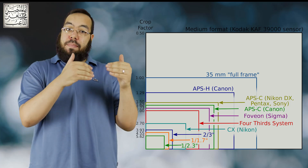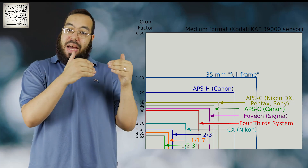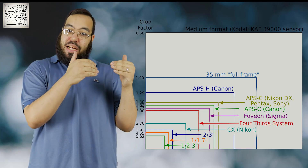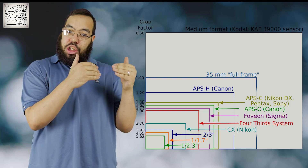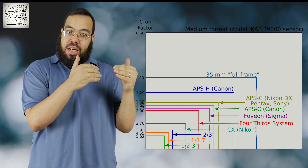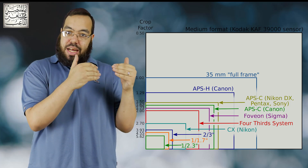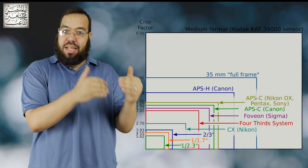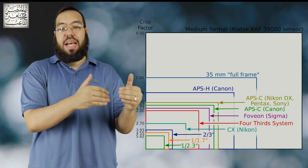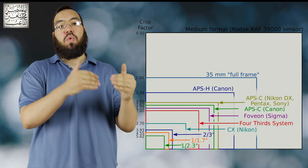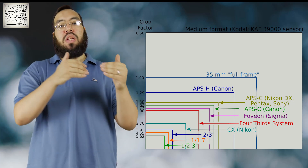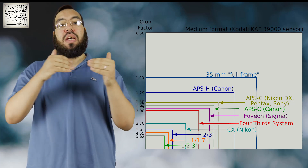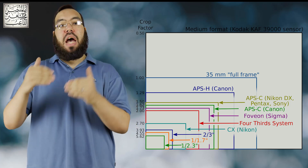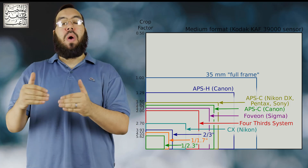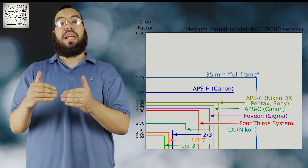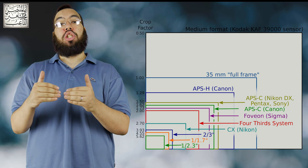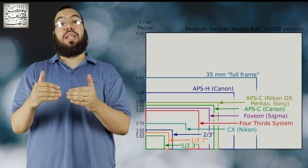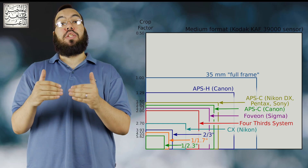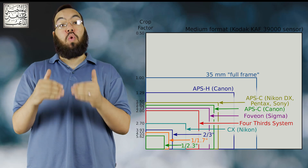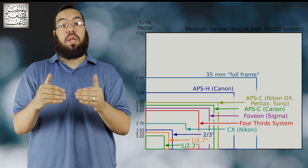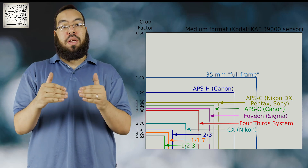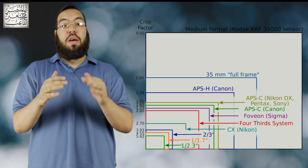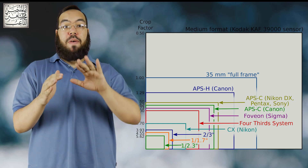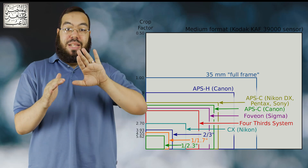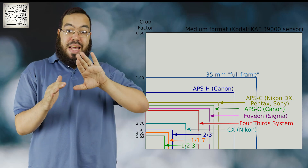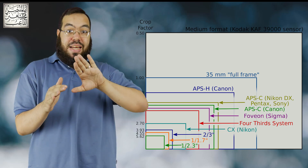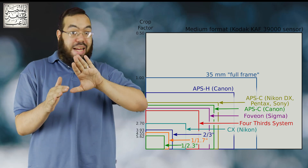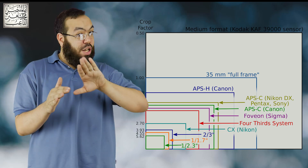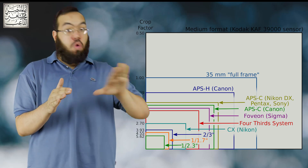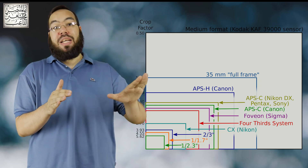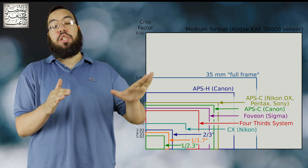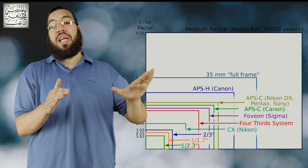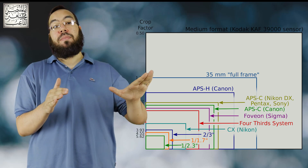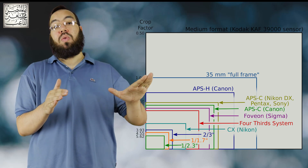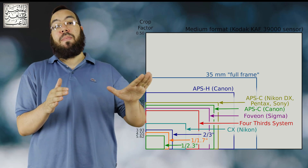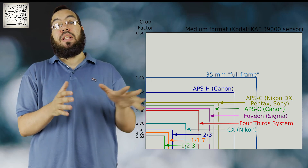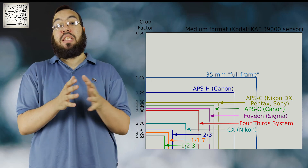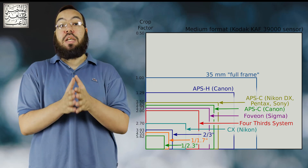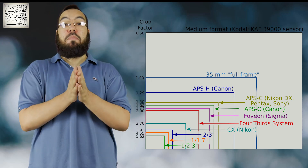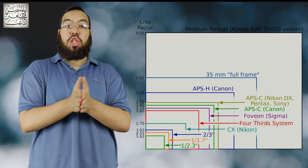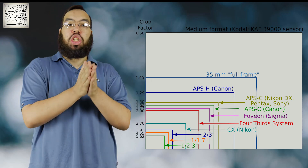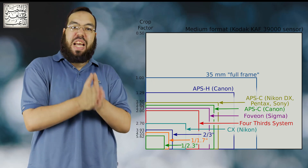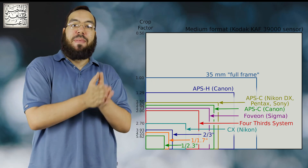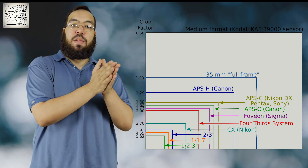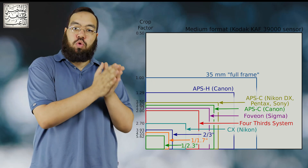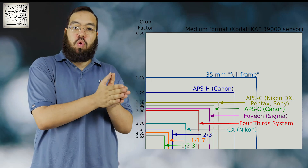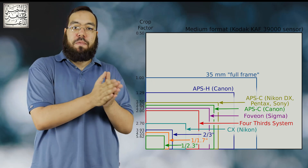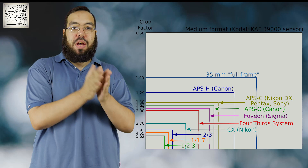اما هيشتري الكانون او هيشتري السوني فبالتالي اللوميكس جي 85 دي مش كاميرا فوتوغرافيا